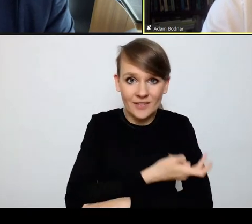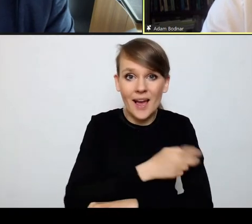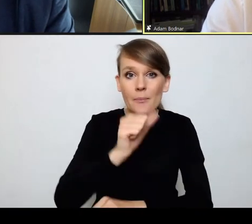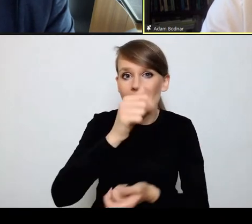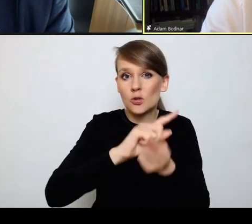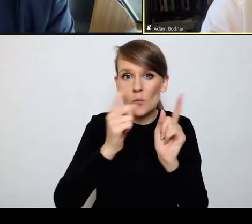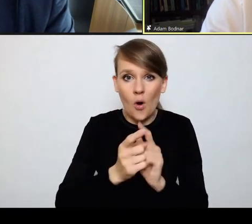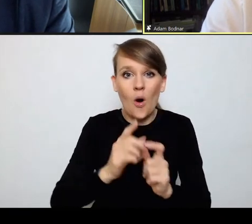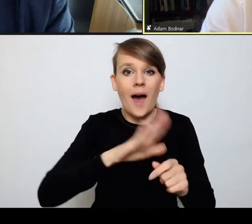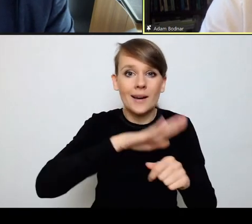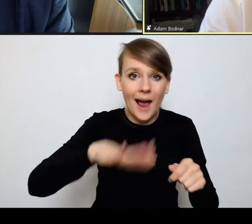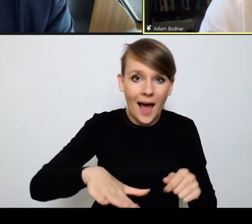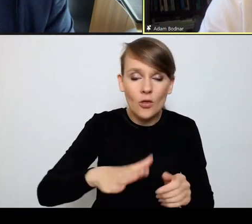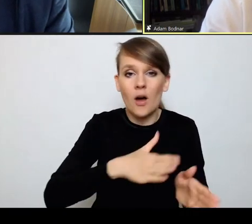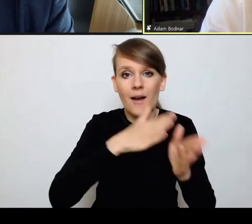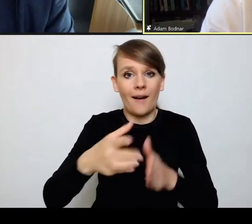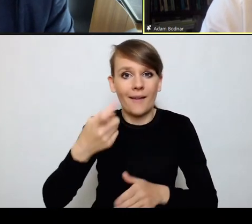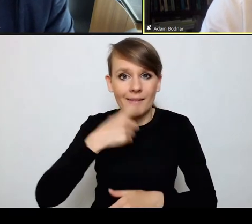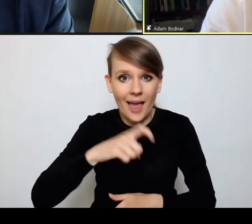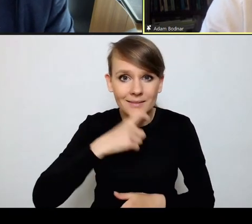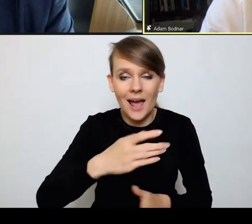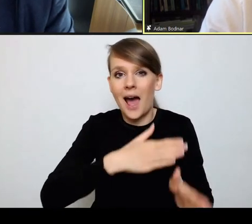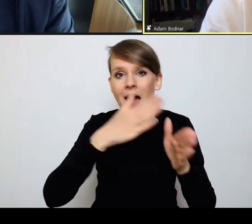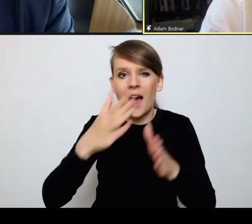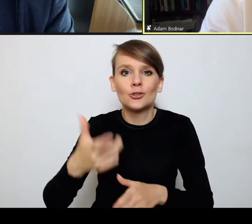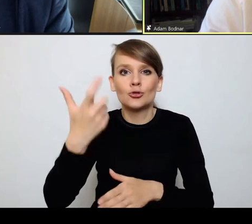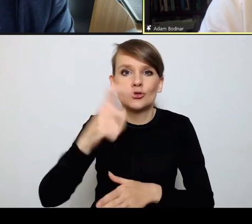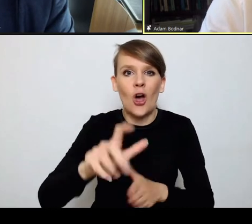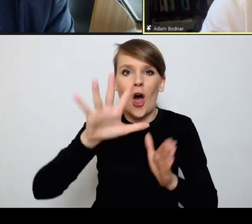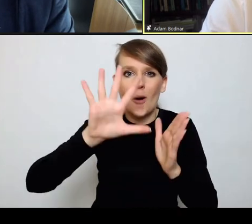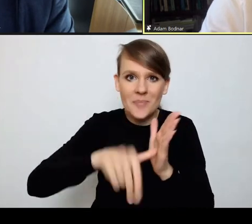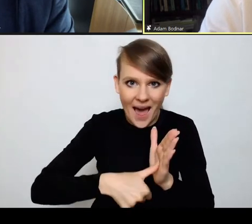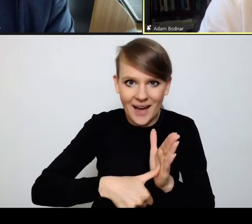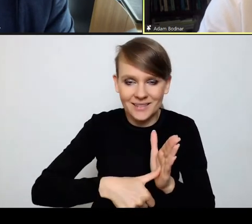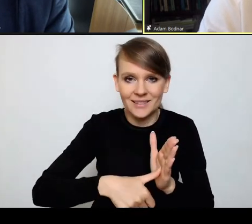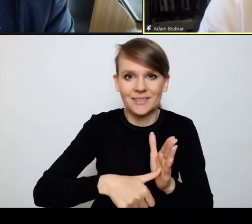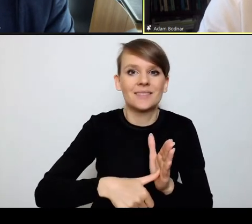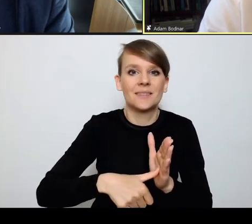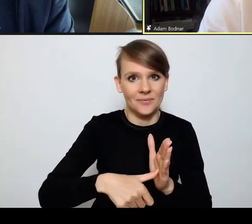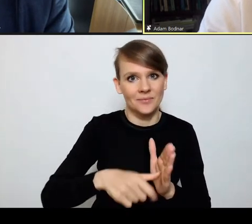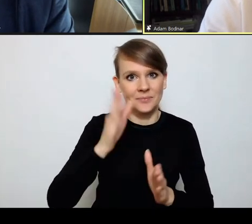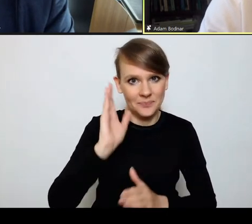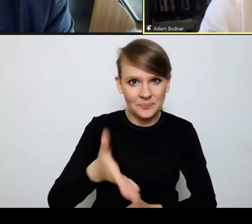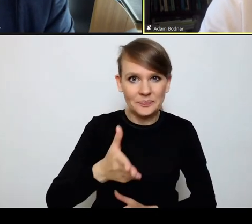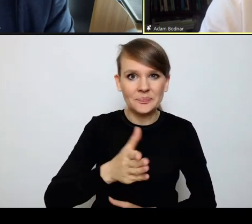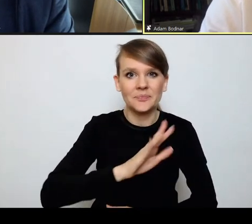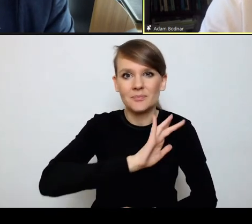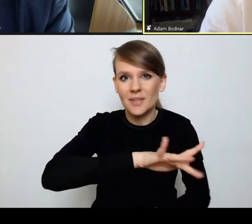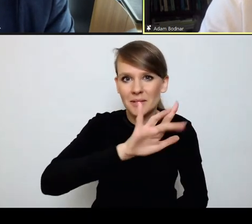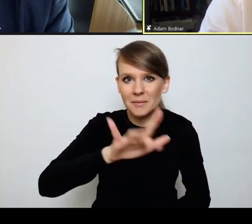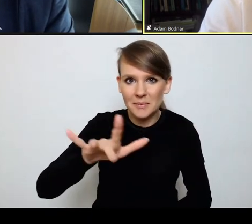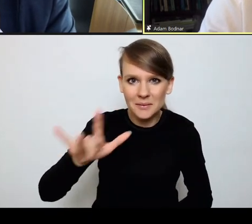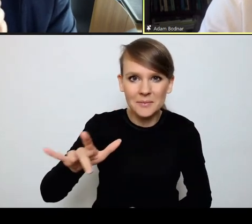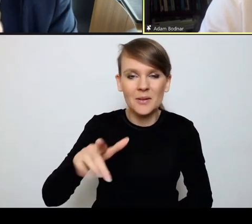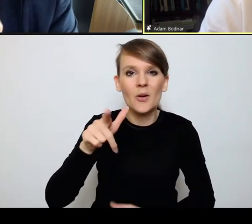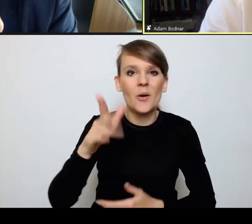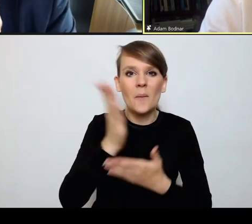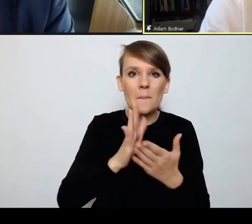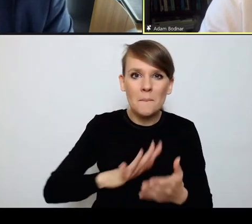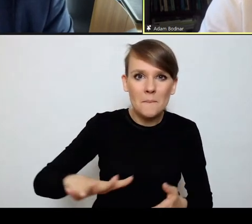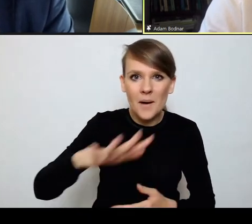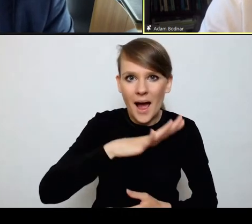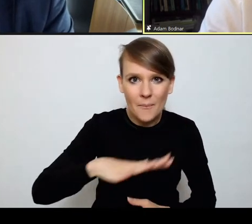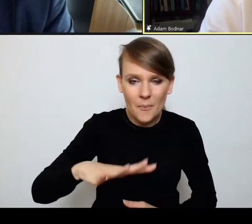w Radomiu, później w Kielcach, a później w zasadzie ponad 100 miast jest uwzględnionych na mapie Tour de